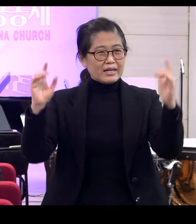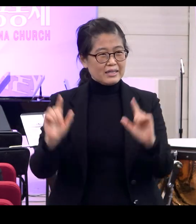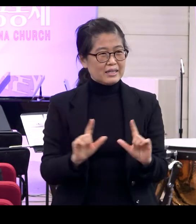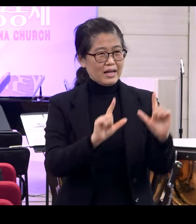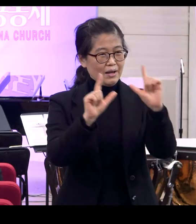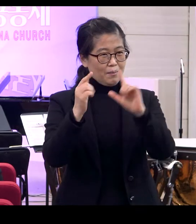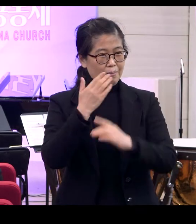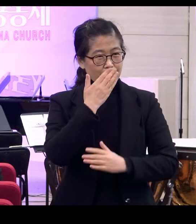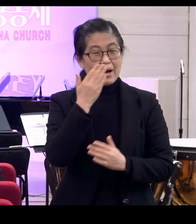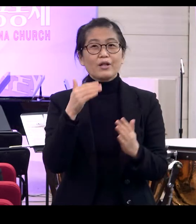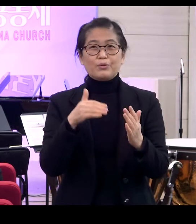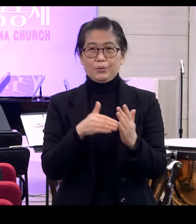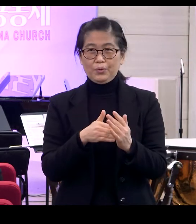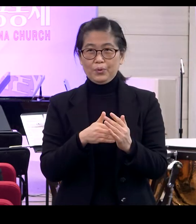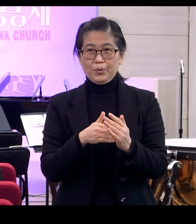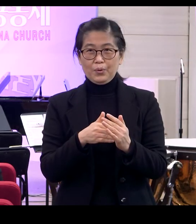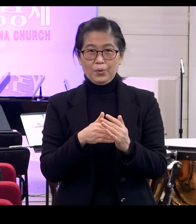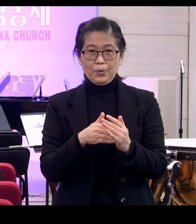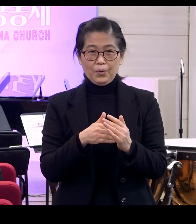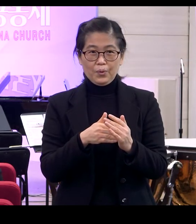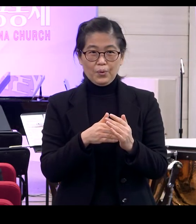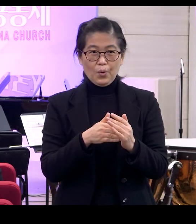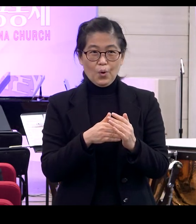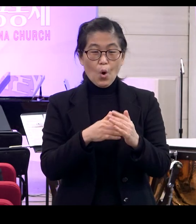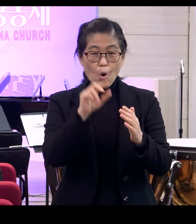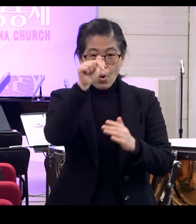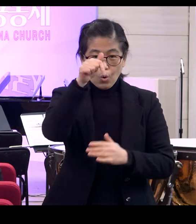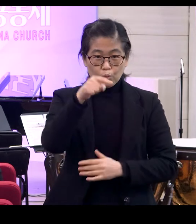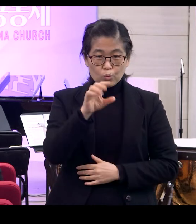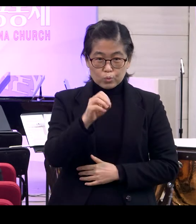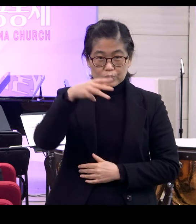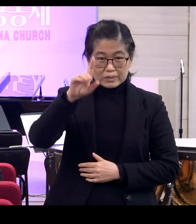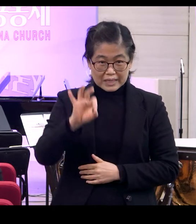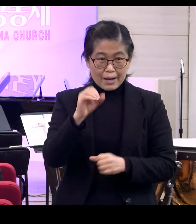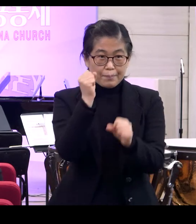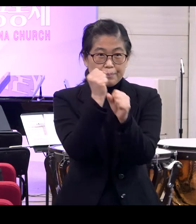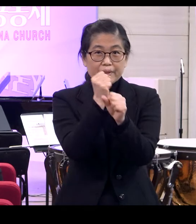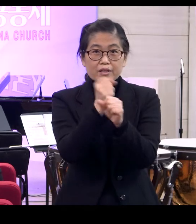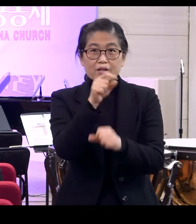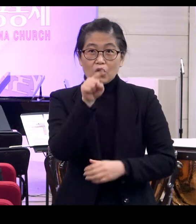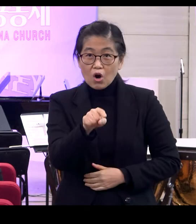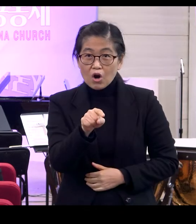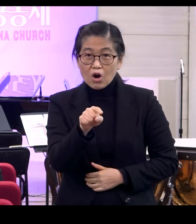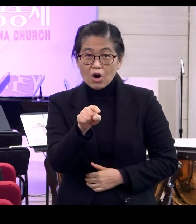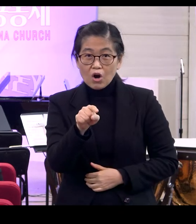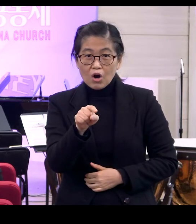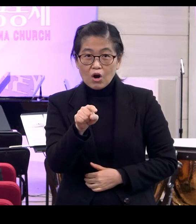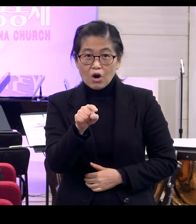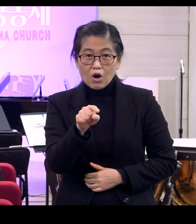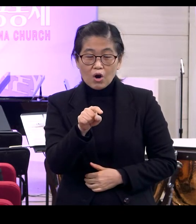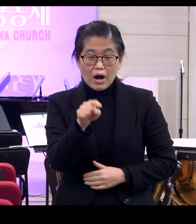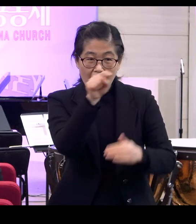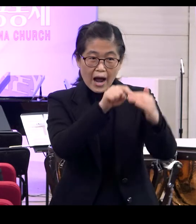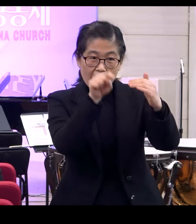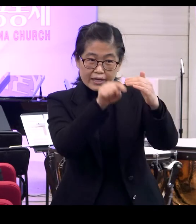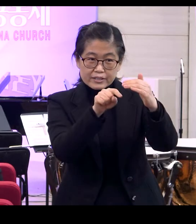예, 궁창을 만드신 것도 그렇습니다 궁창을 만드신 것은 바로 그 공간 가운데서 사람이